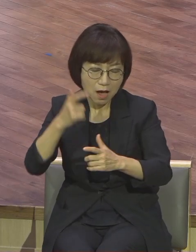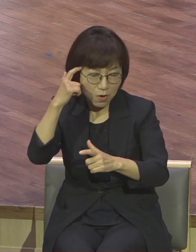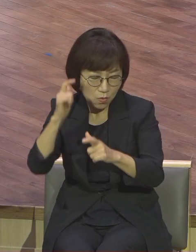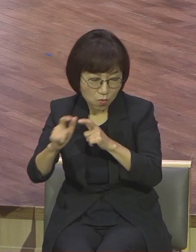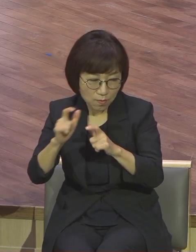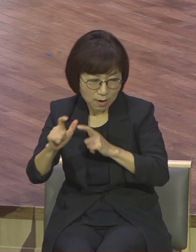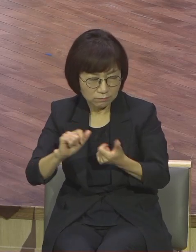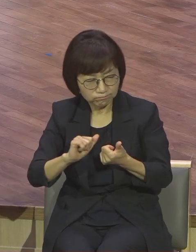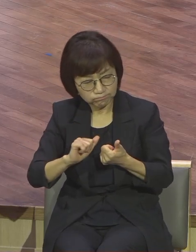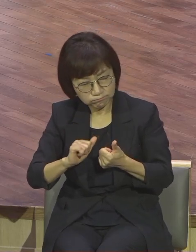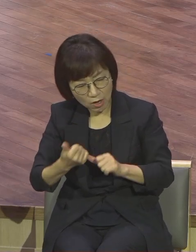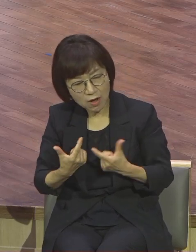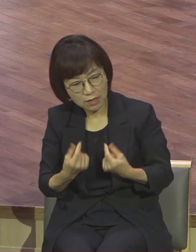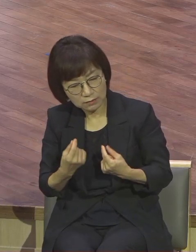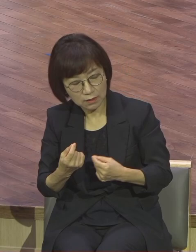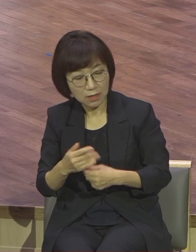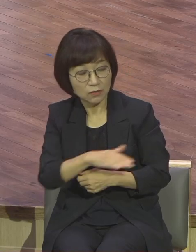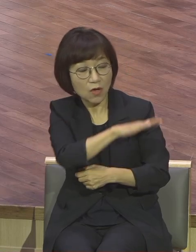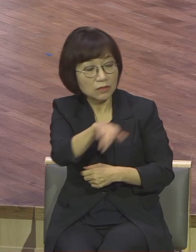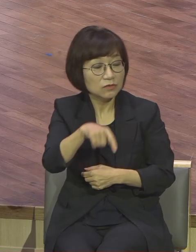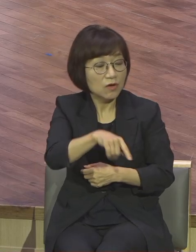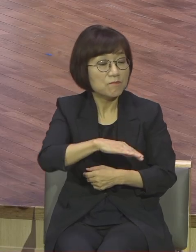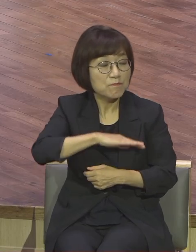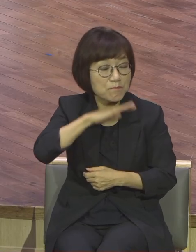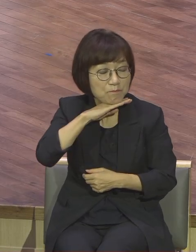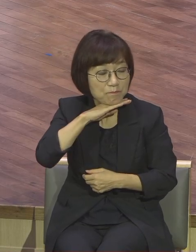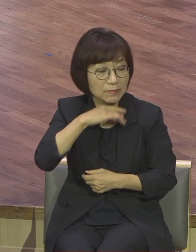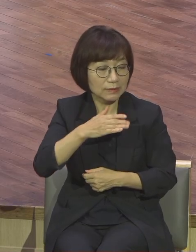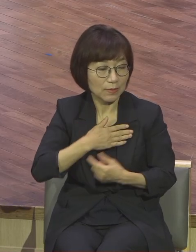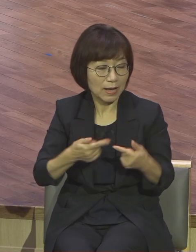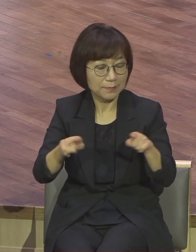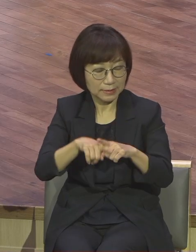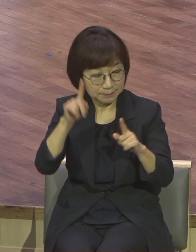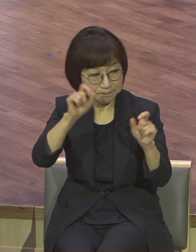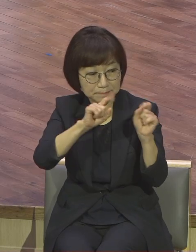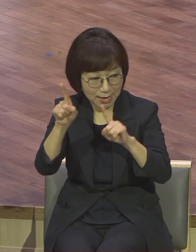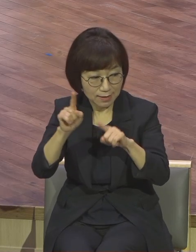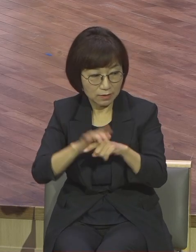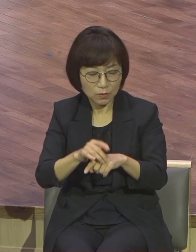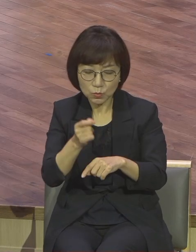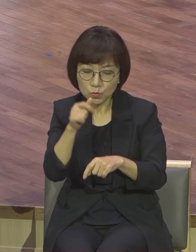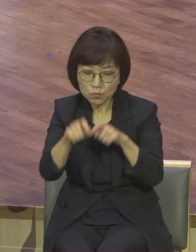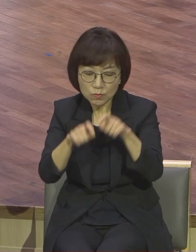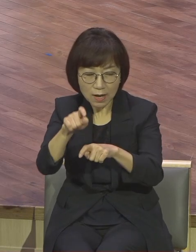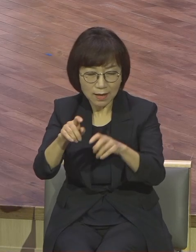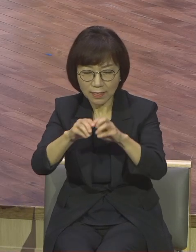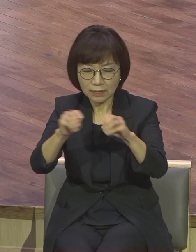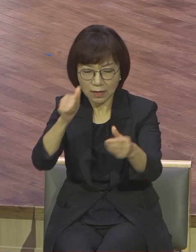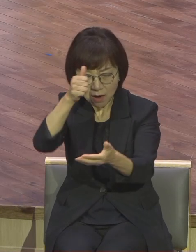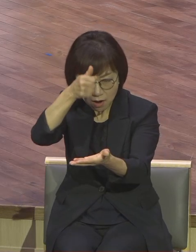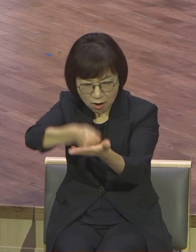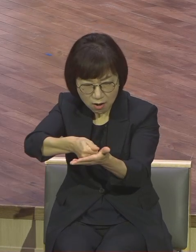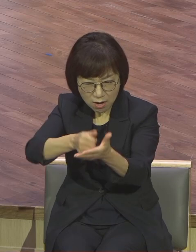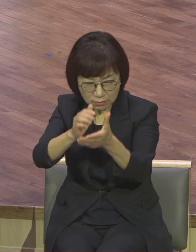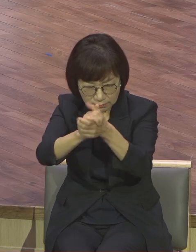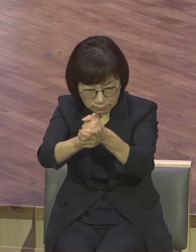되었으니 너희는 여기 머물러 나와 함께 깨어있으라 하시고 조금 나아가사 얼굴을 땅에 대시고 엎드려 기도하여 이르시되